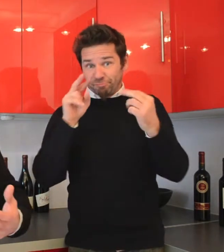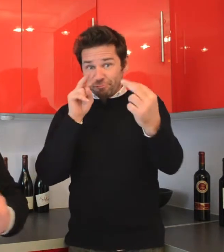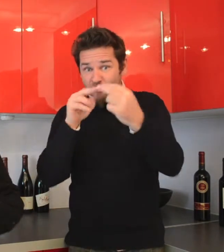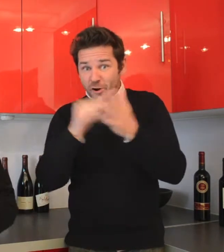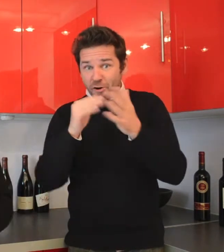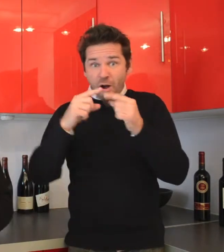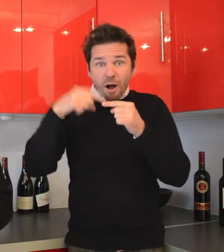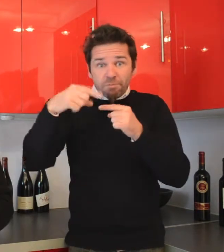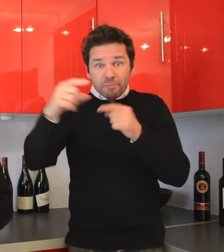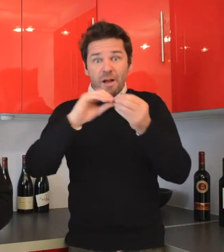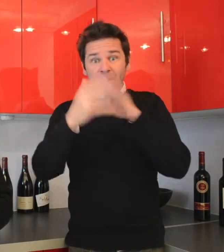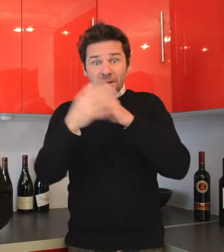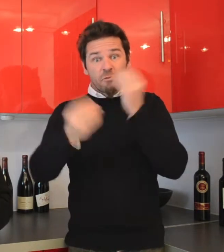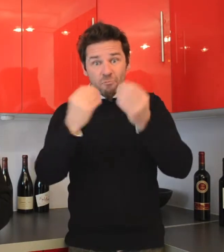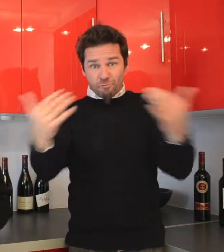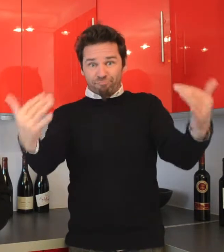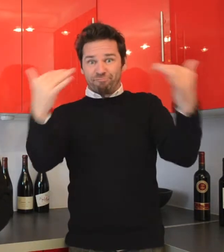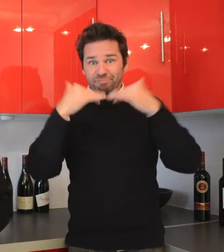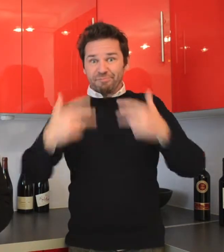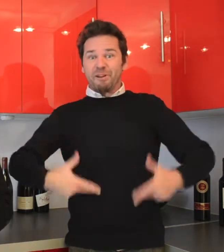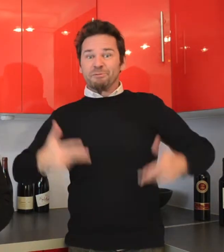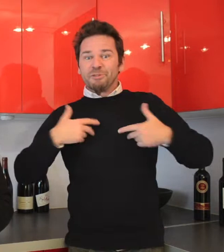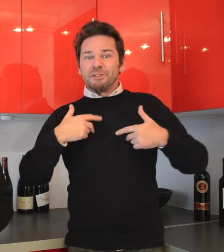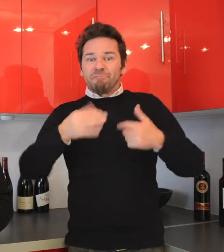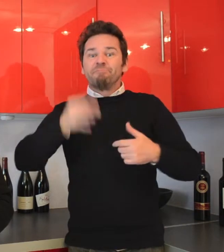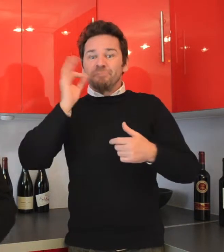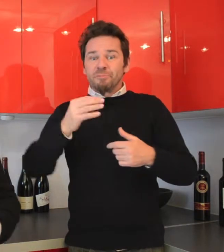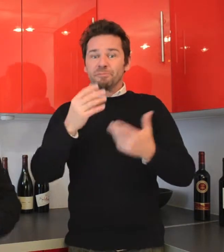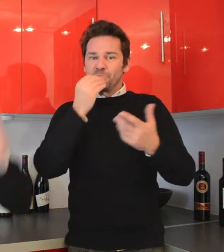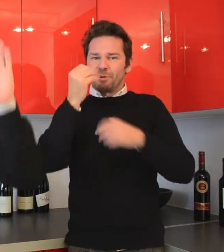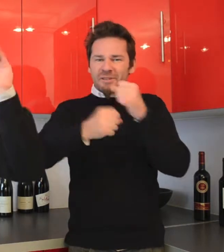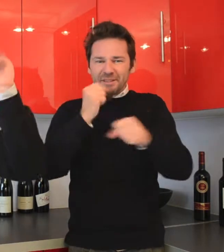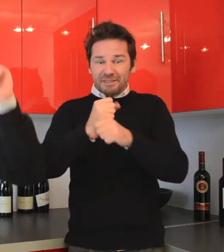dégustations. Meilleurs voeux et santé pour tous. A bientôt. Au revoir.